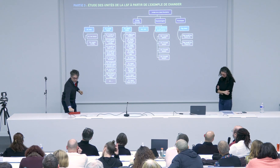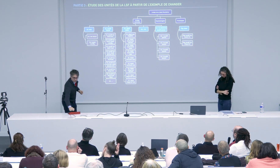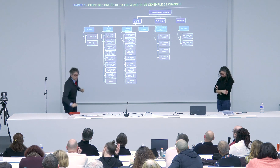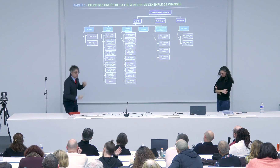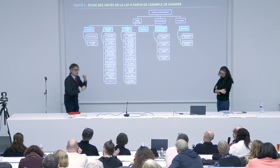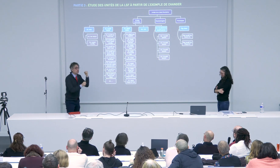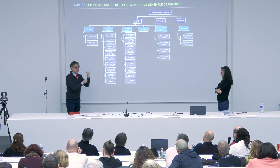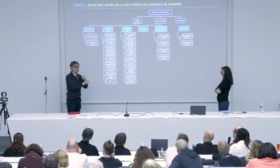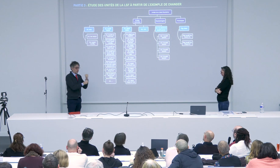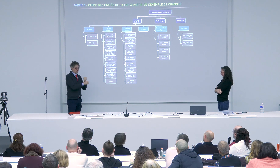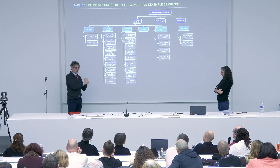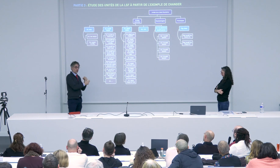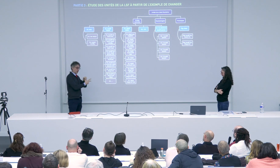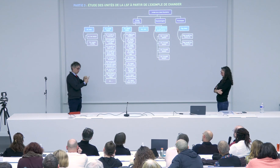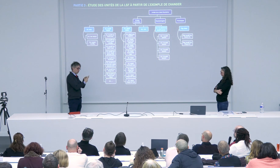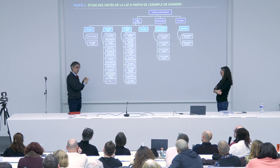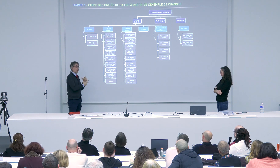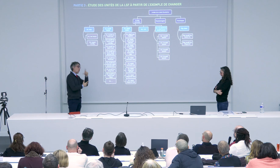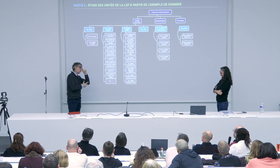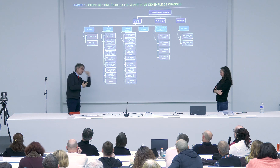sur les questions d'annotation